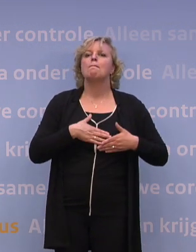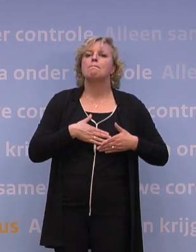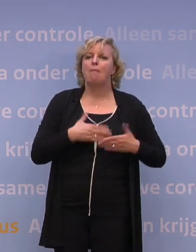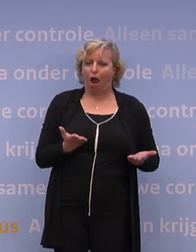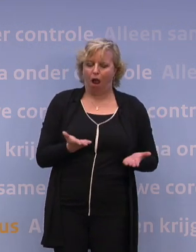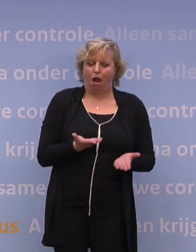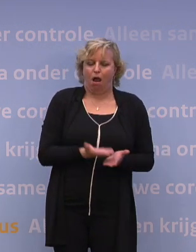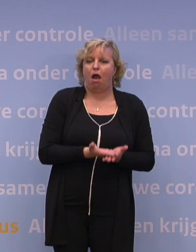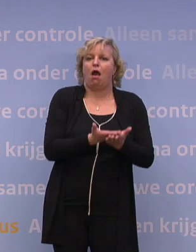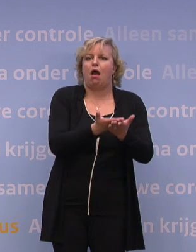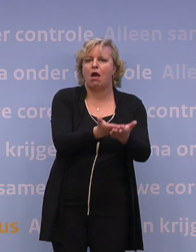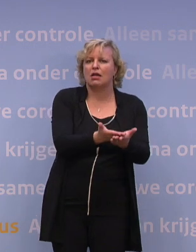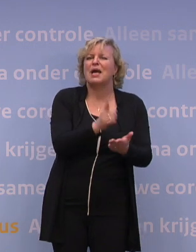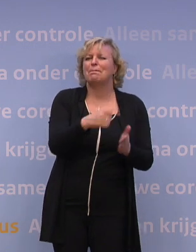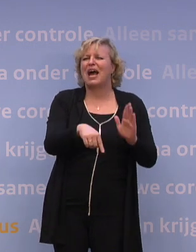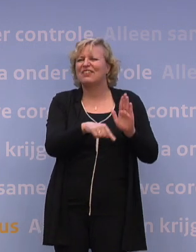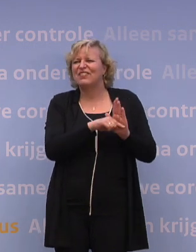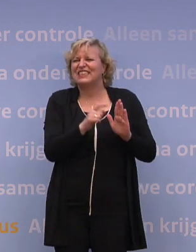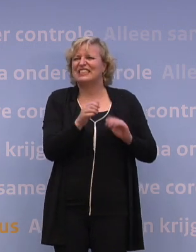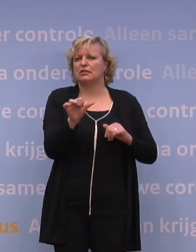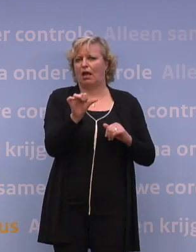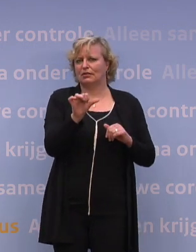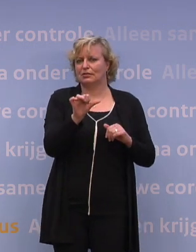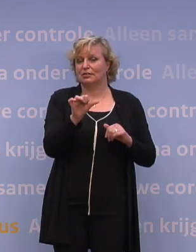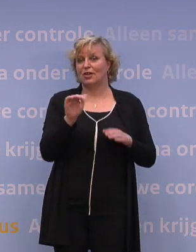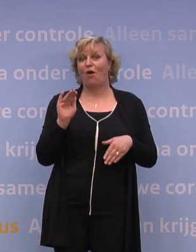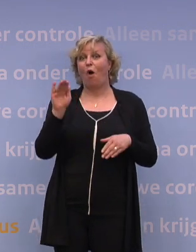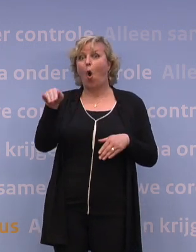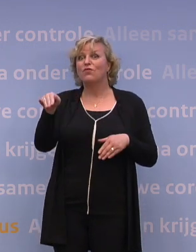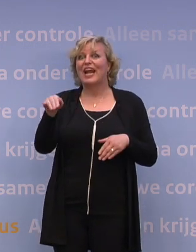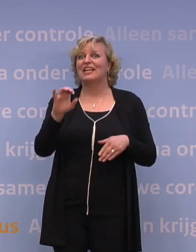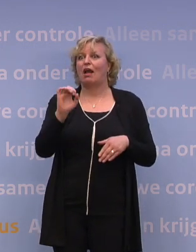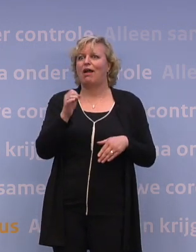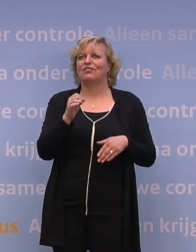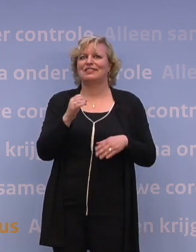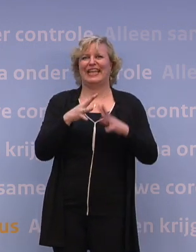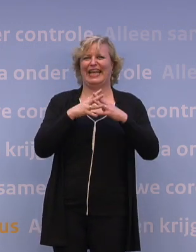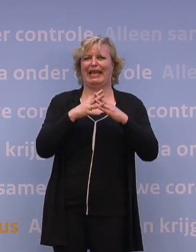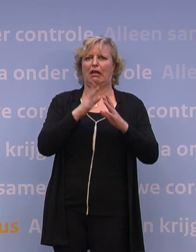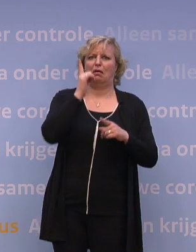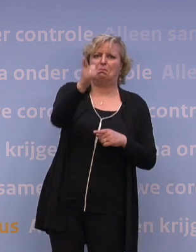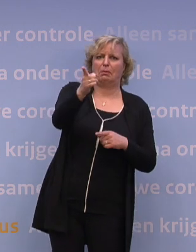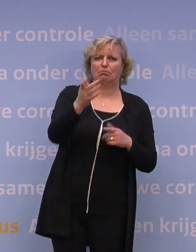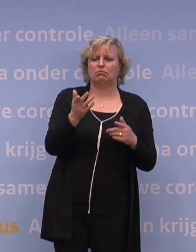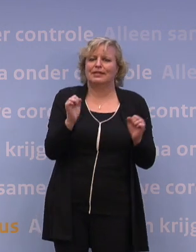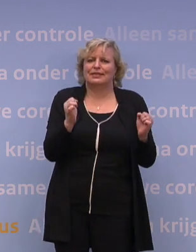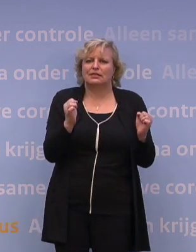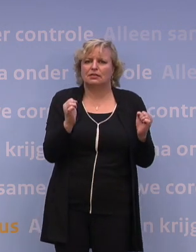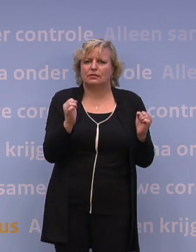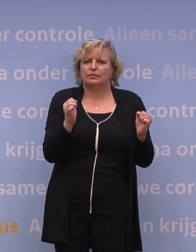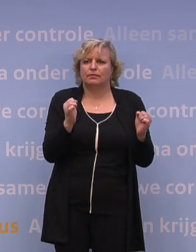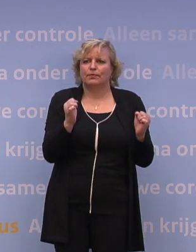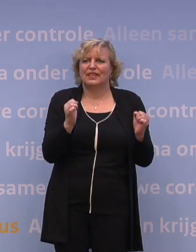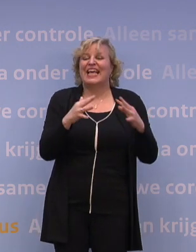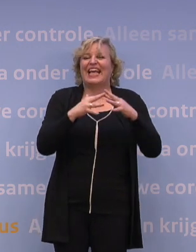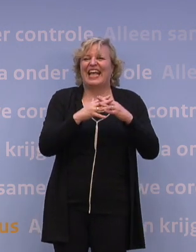werken, alleen ze zitten op een andere manier in de wet. ...want de overheid kan natuurlijk nooit kerken aanwijzen en kerken machtigen...